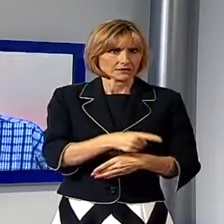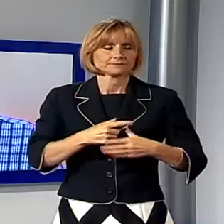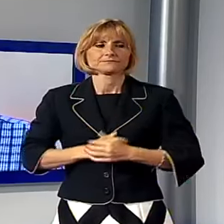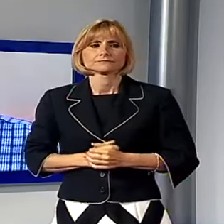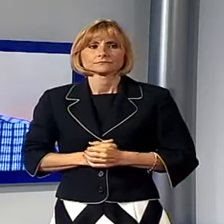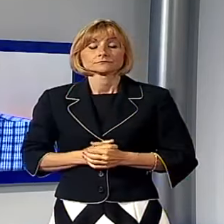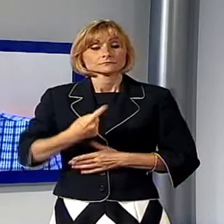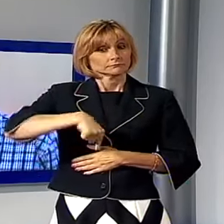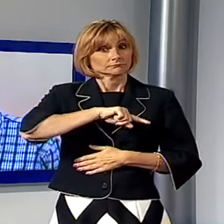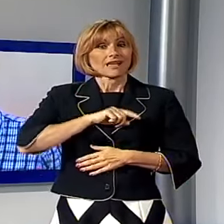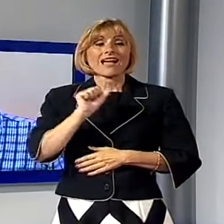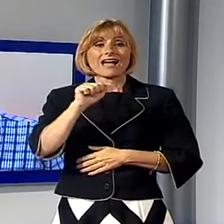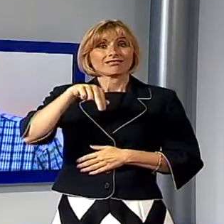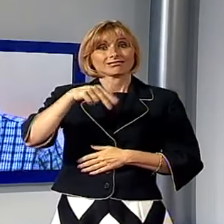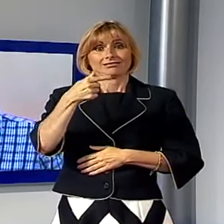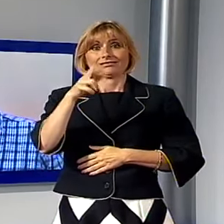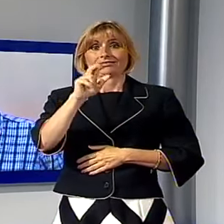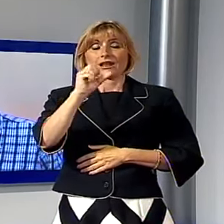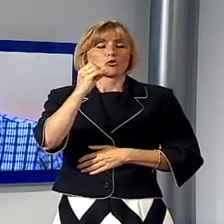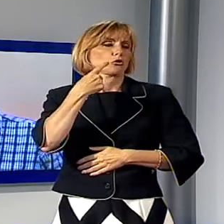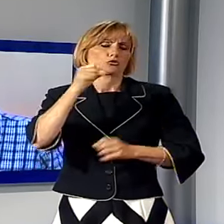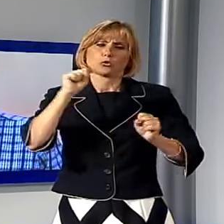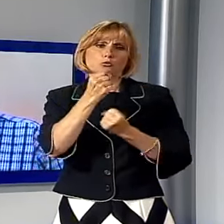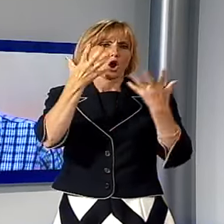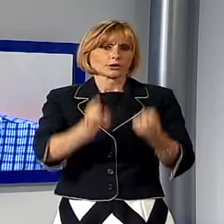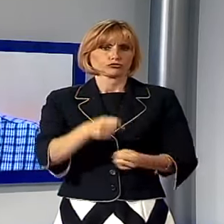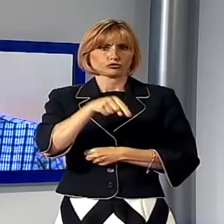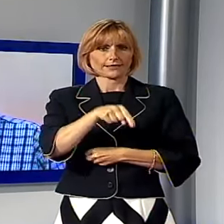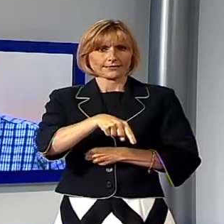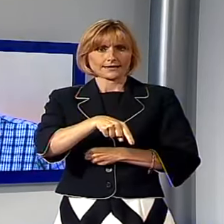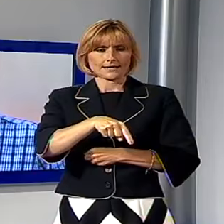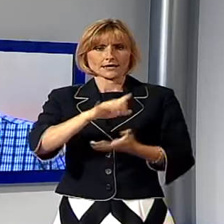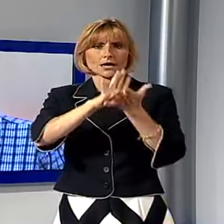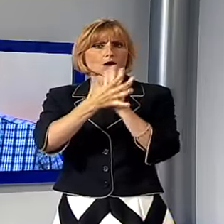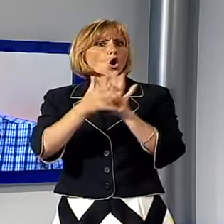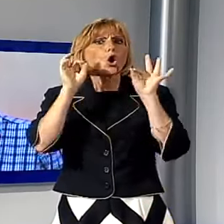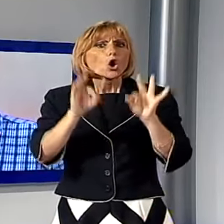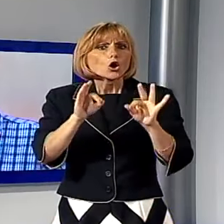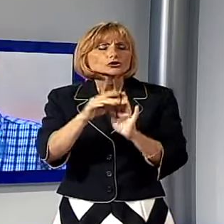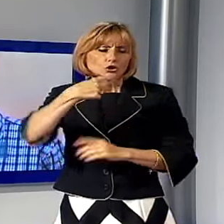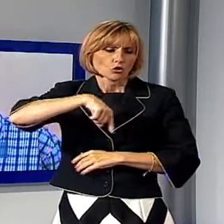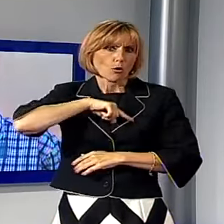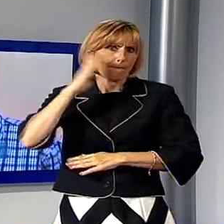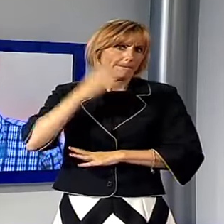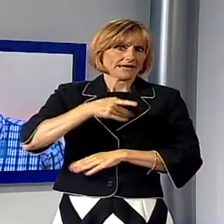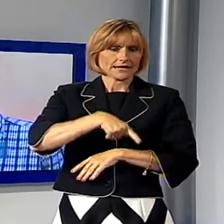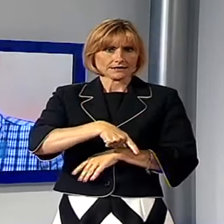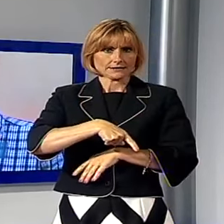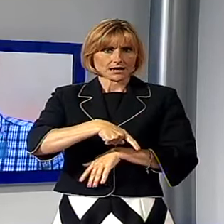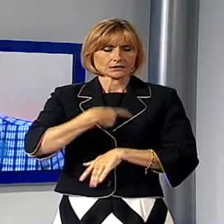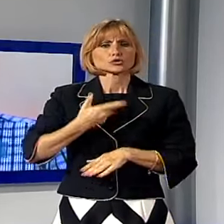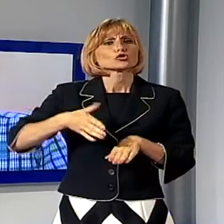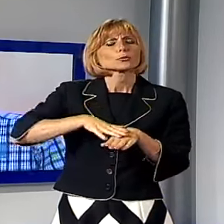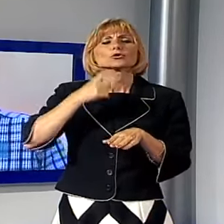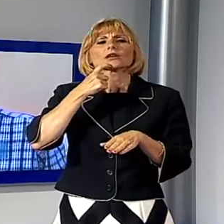di Antraccoli non può assolutamente accettare che siano stati fatti dei cambiamenti così penalizzanti per le fasce